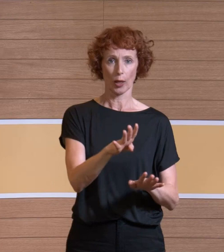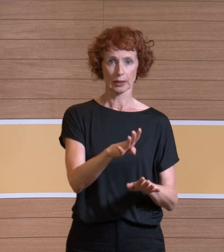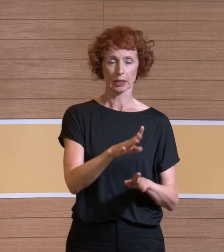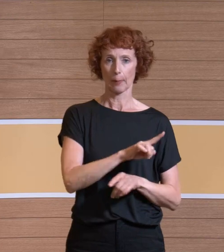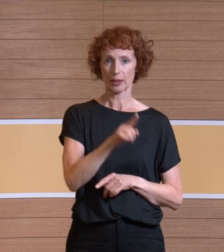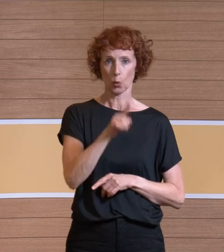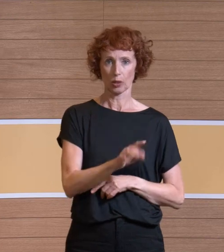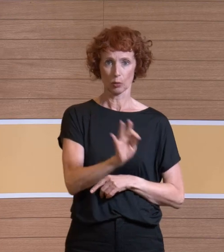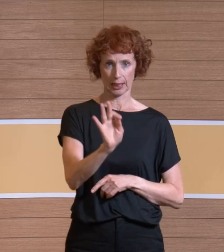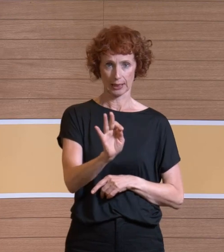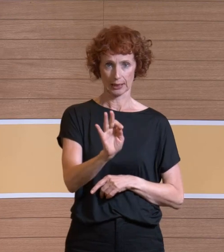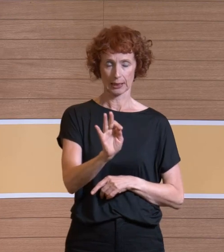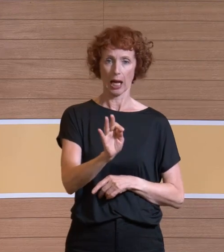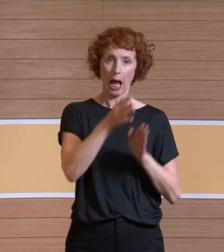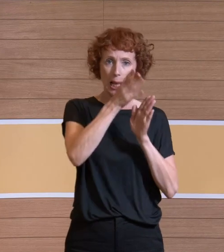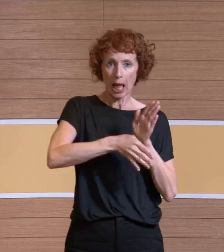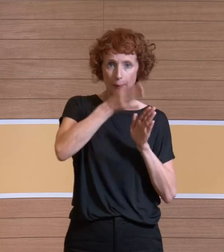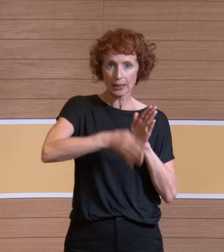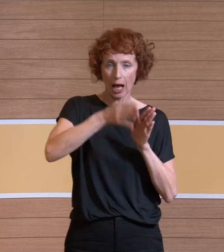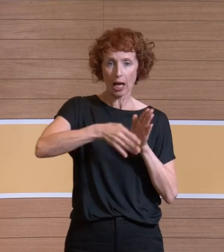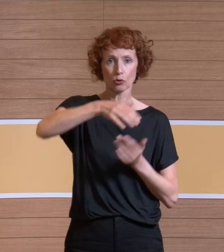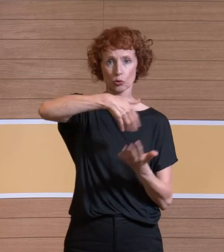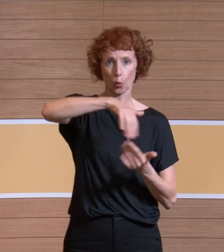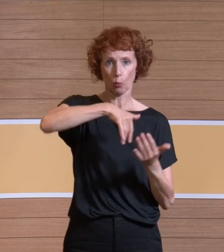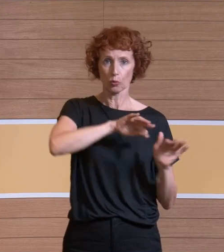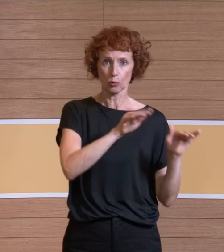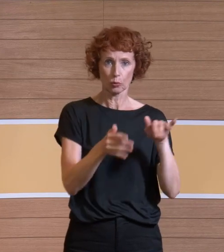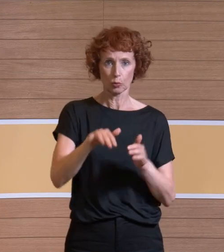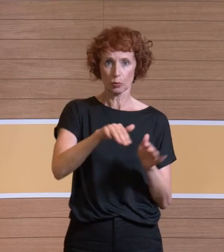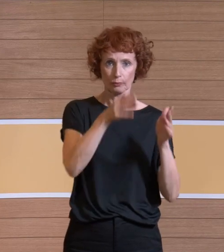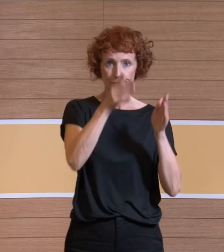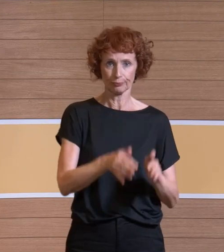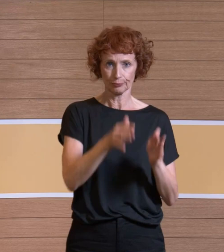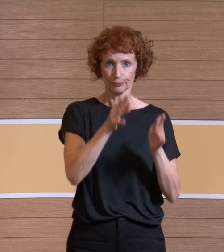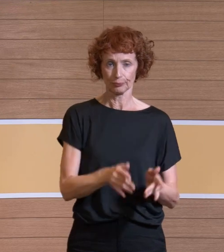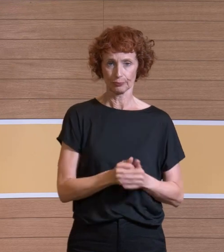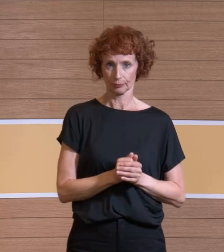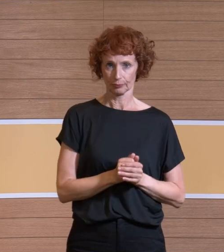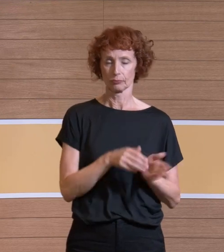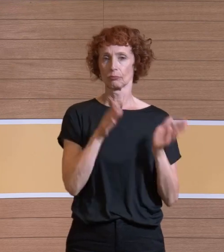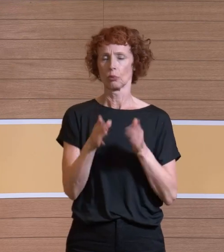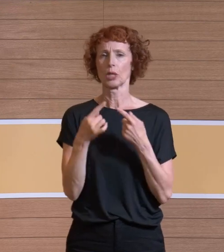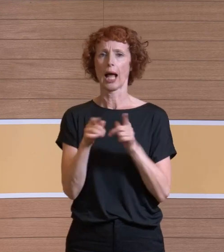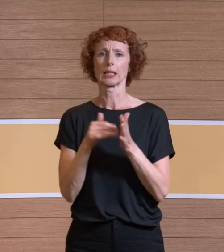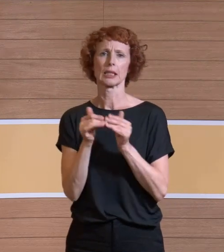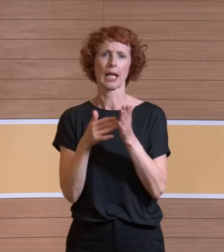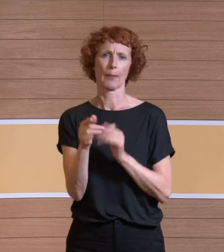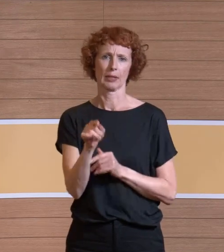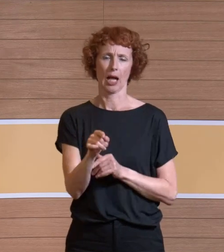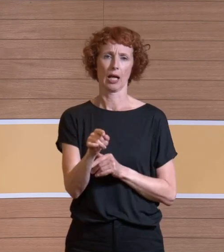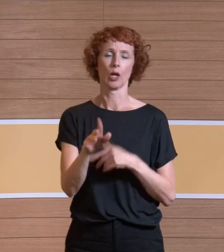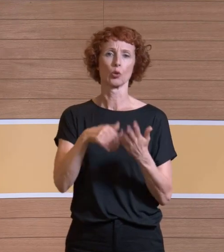eine sehr laminare Strömung hatten. Und solche Systeme, die den Namen eigentlich gar nicht mehr verdient haben, weil sie im